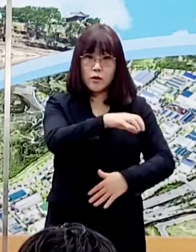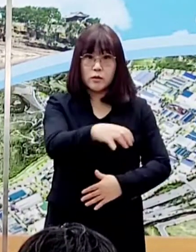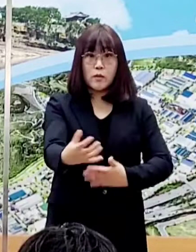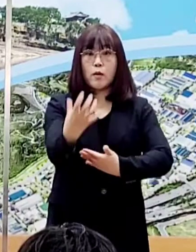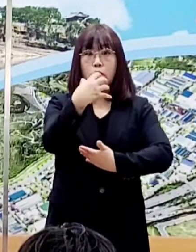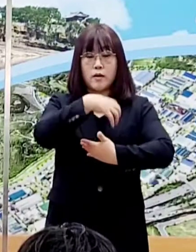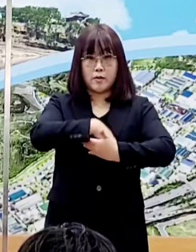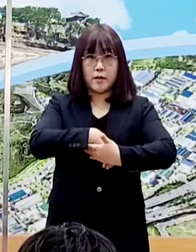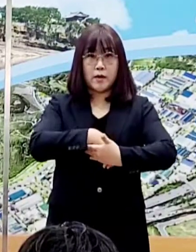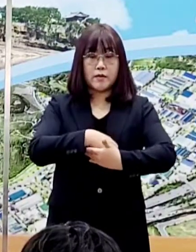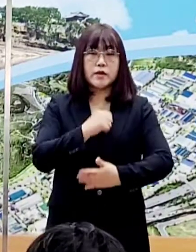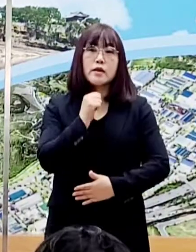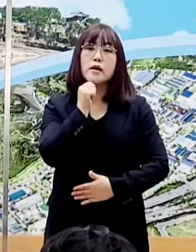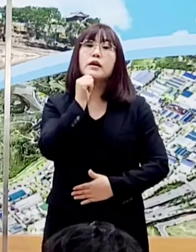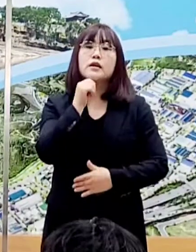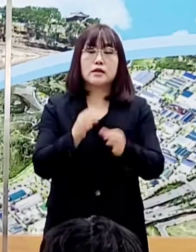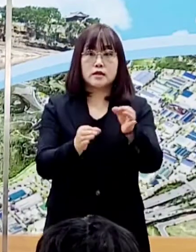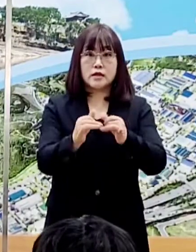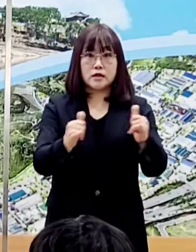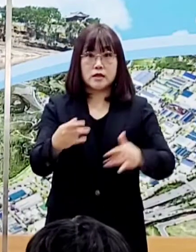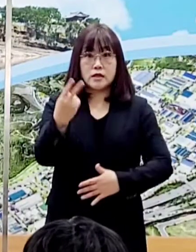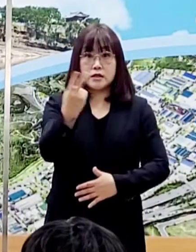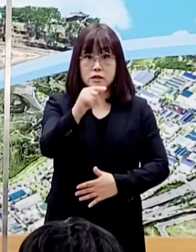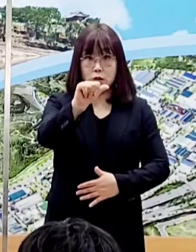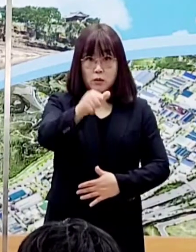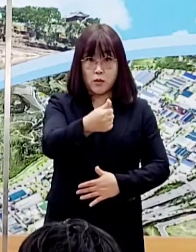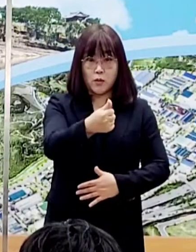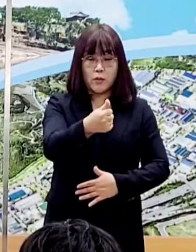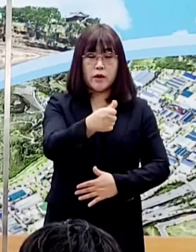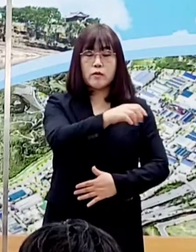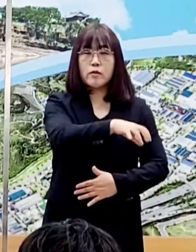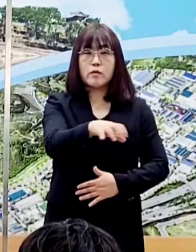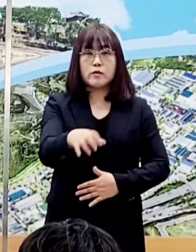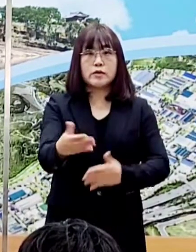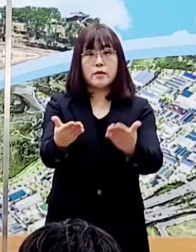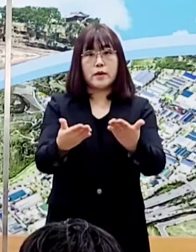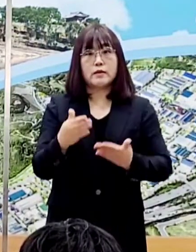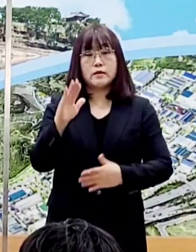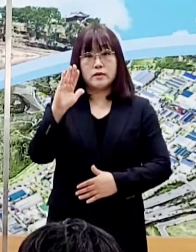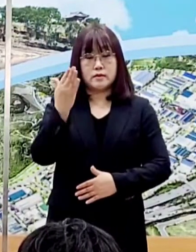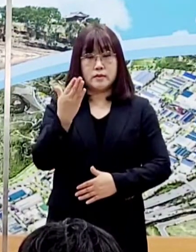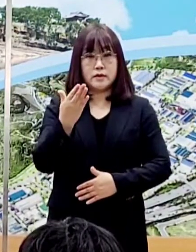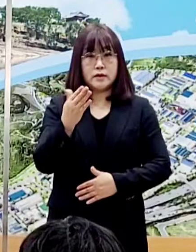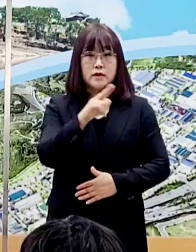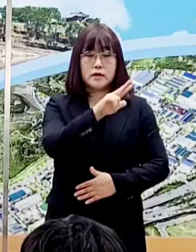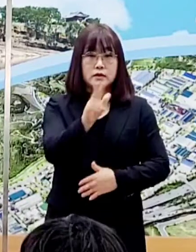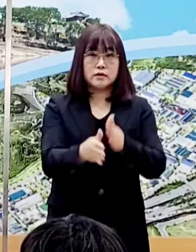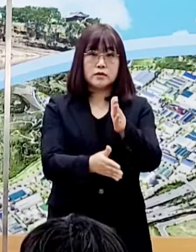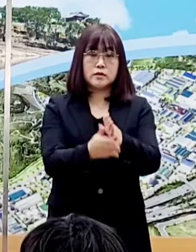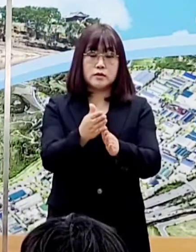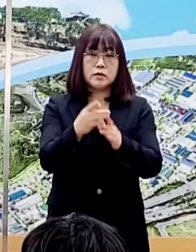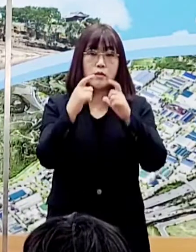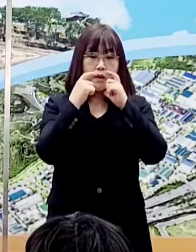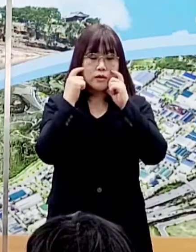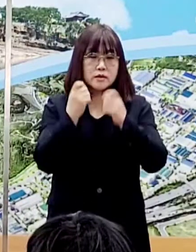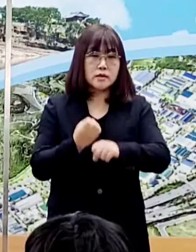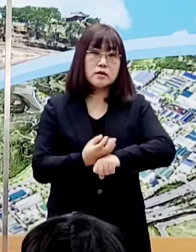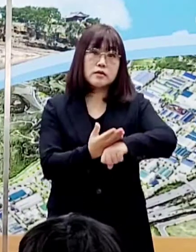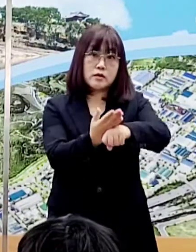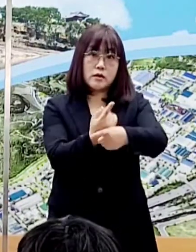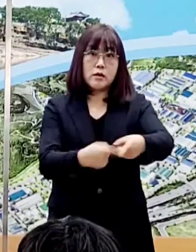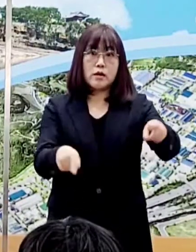포함한 영세 상인으로 총 2,500여 곳입니다. 우리시는 마스크 전달과 더불어